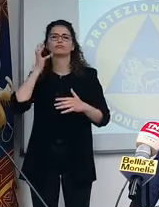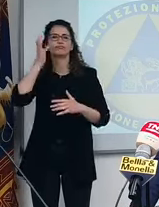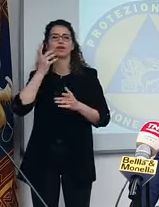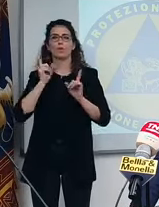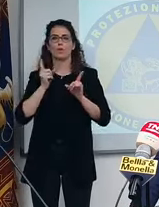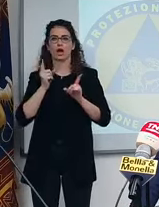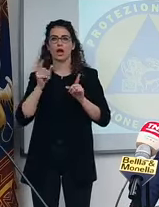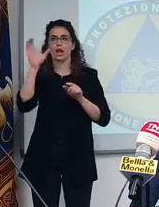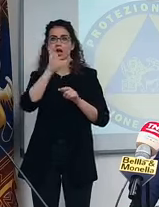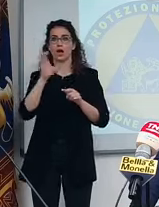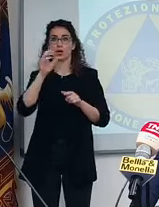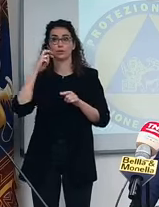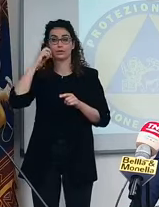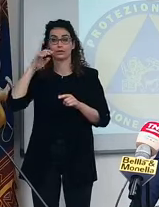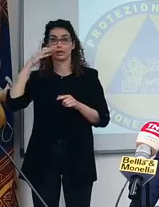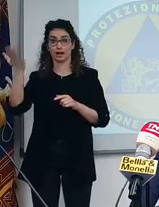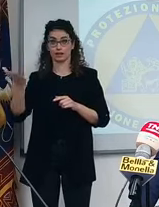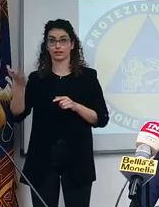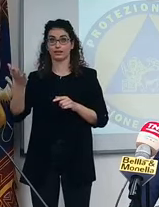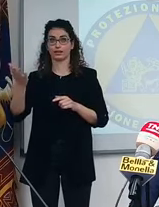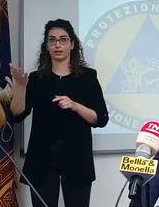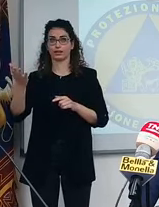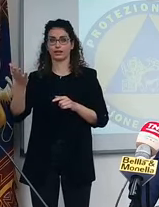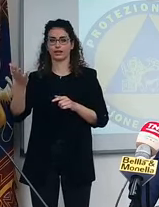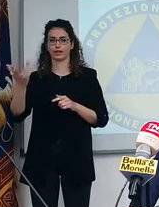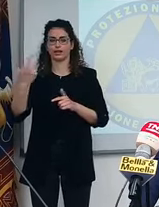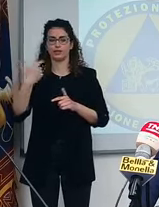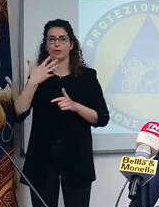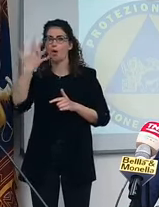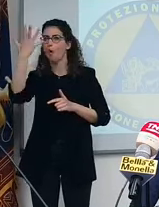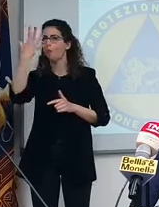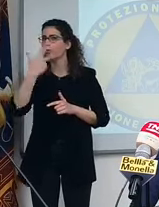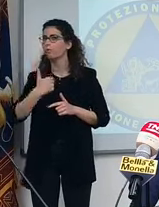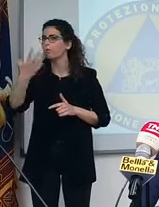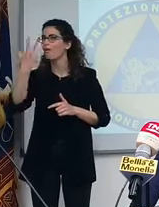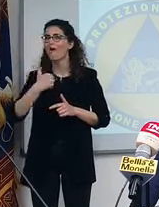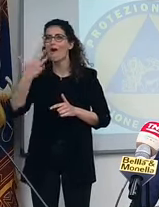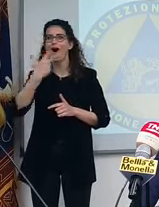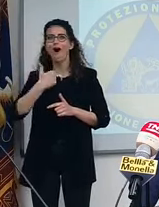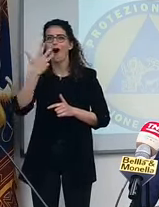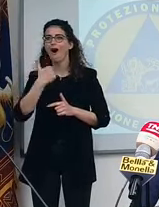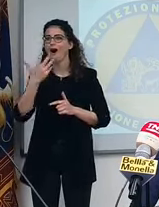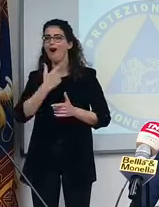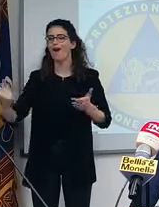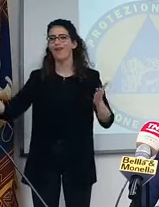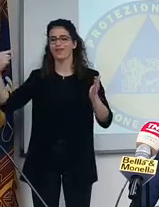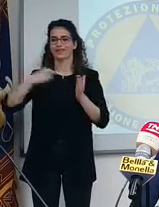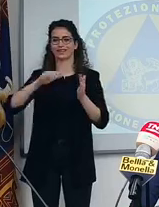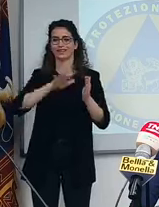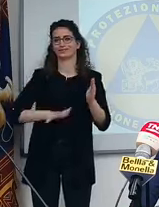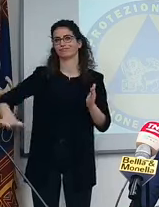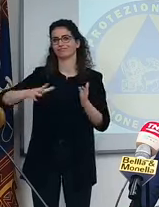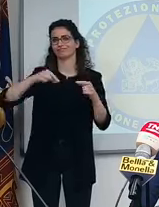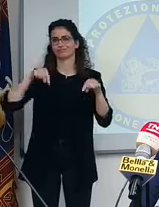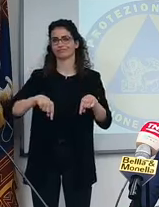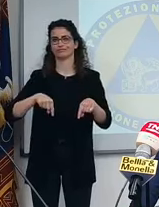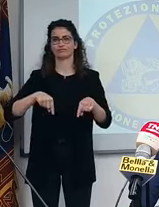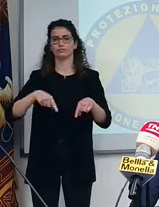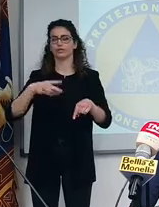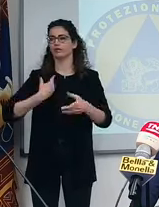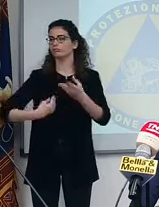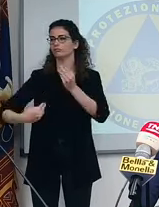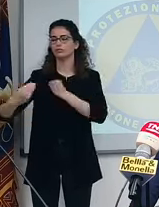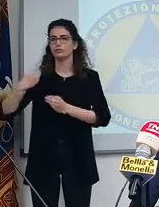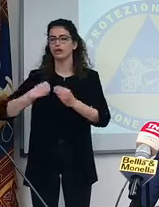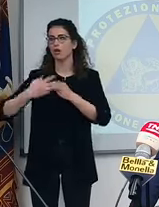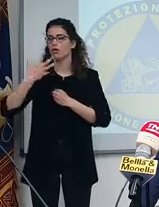stranieri stanno premendo ai cancelli per poter ritornare da noi? Io continuo le richieste di